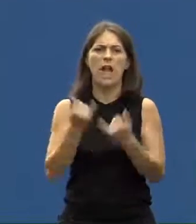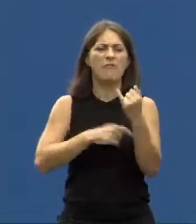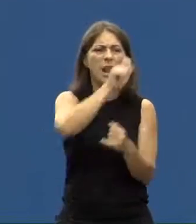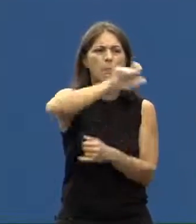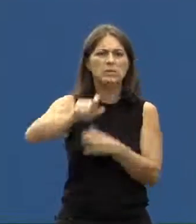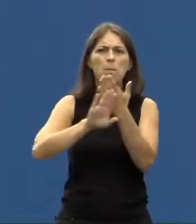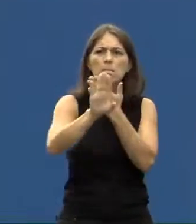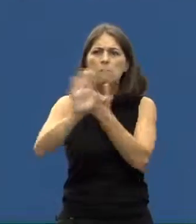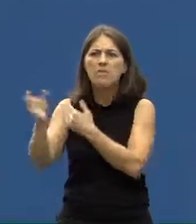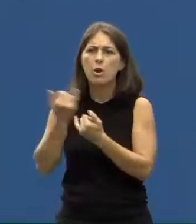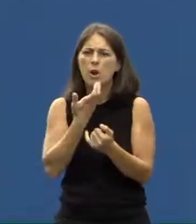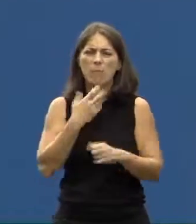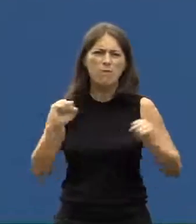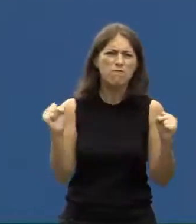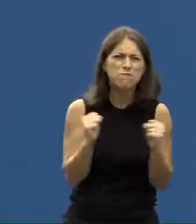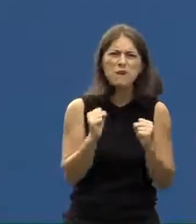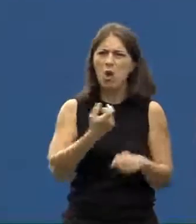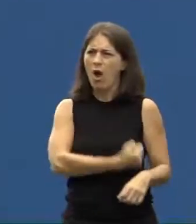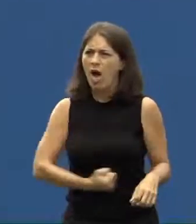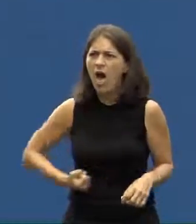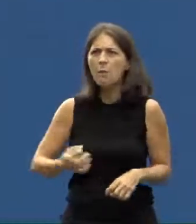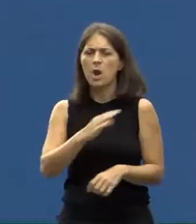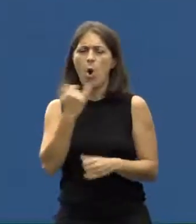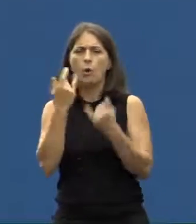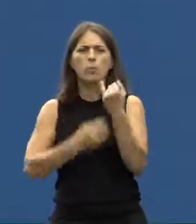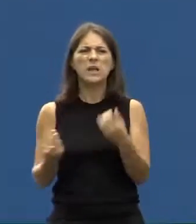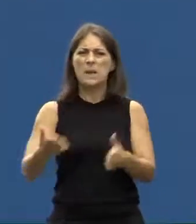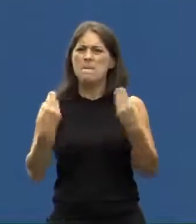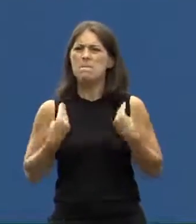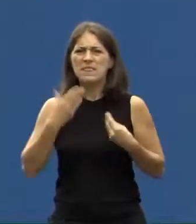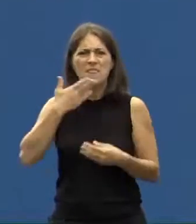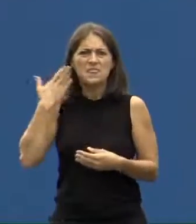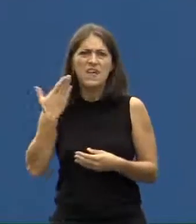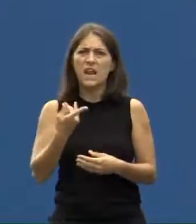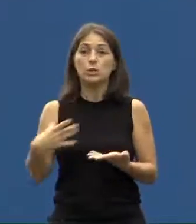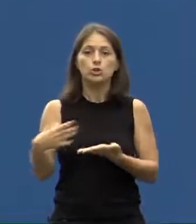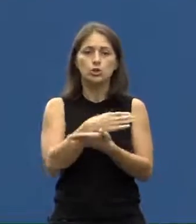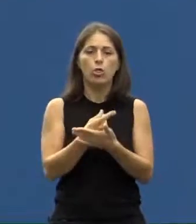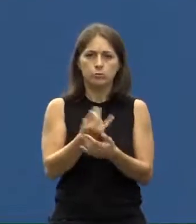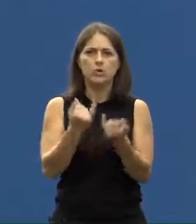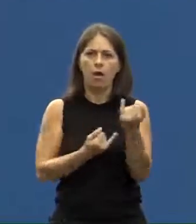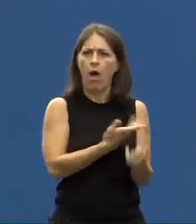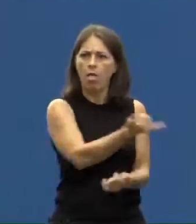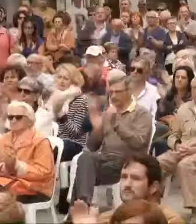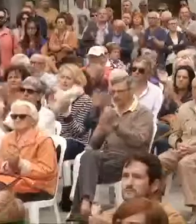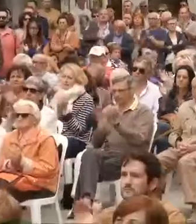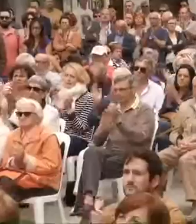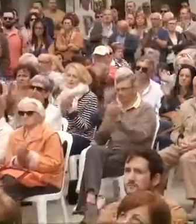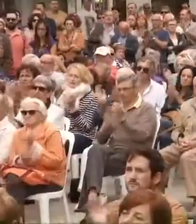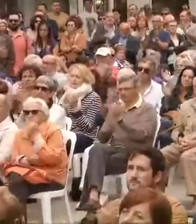ningún veciño que pase frío, que pase fame e que non poda ter unha vida digna como se merece calquera persoa.